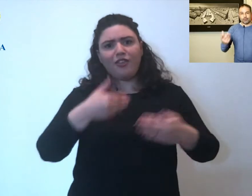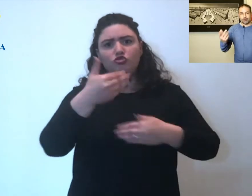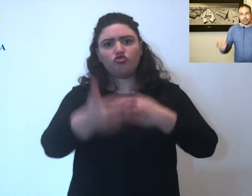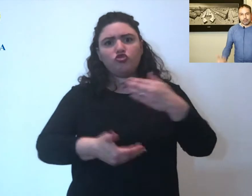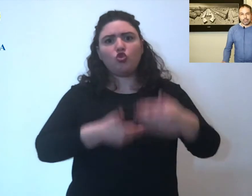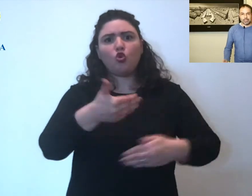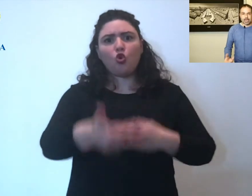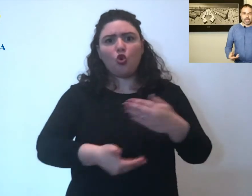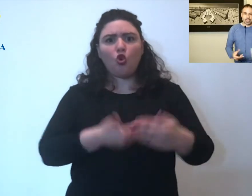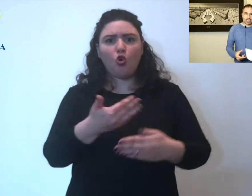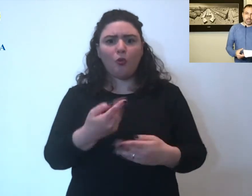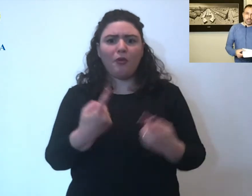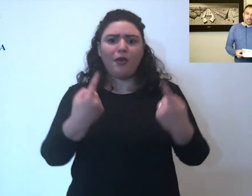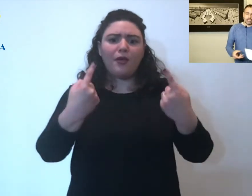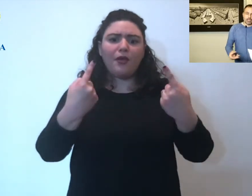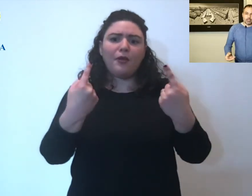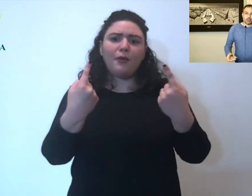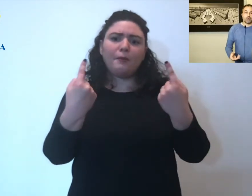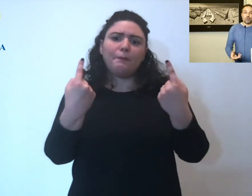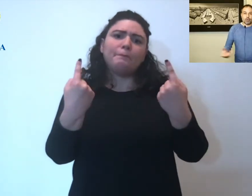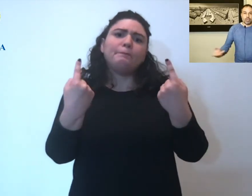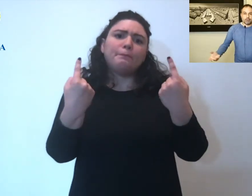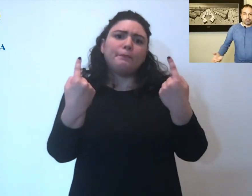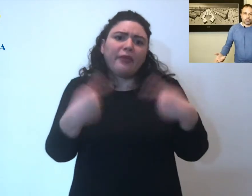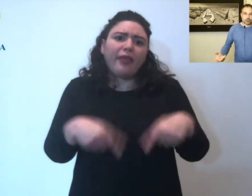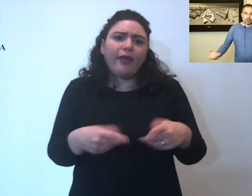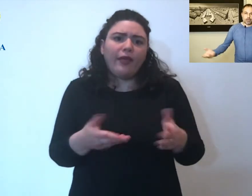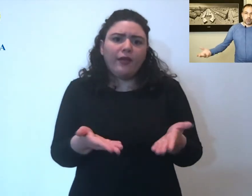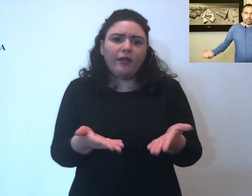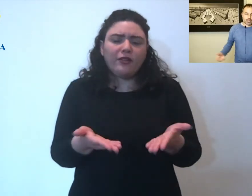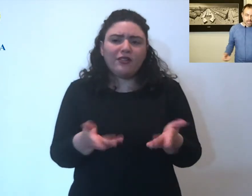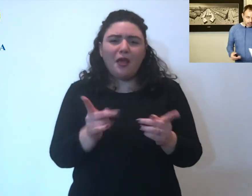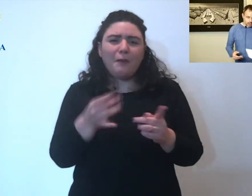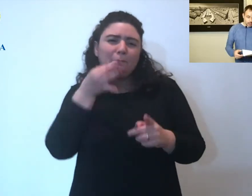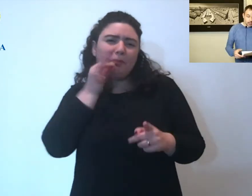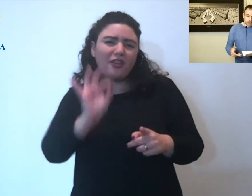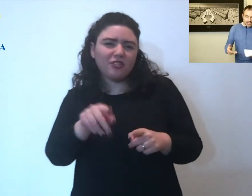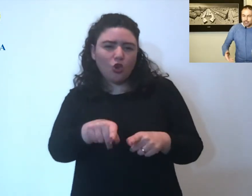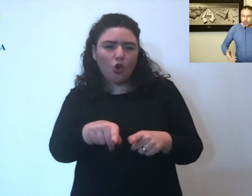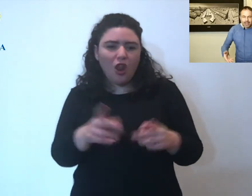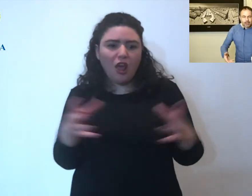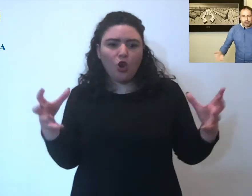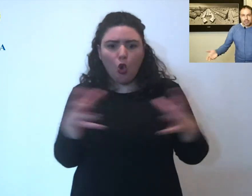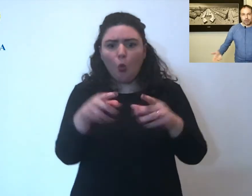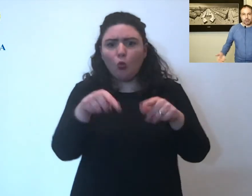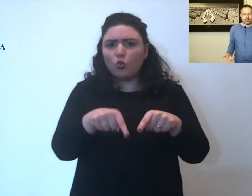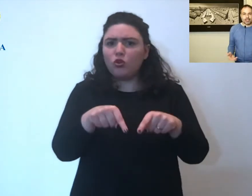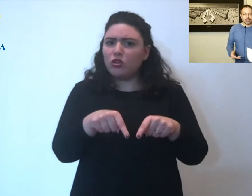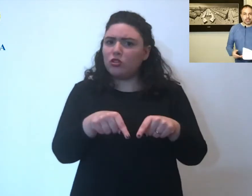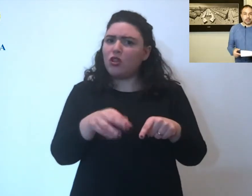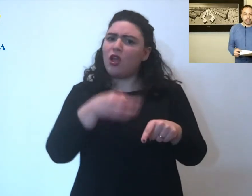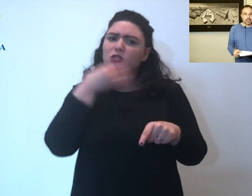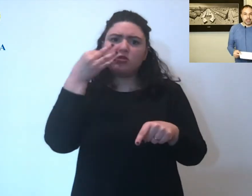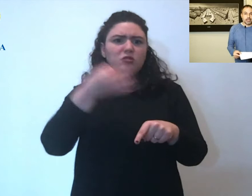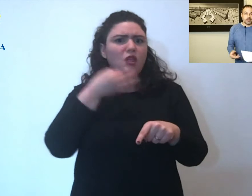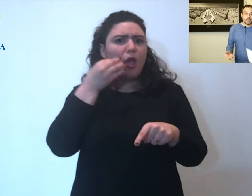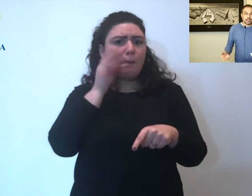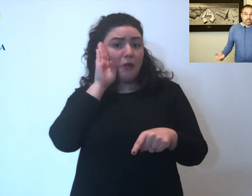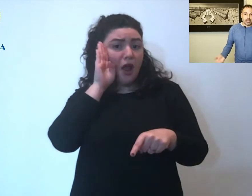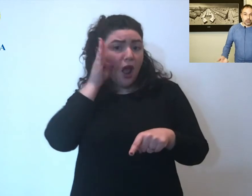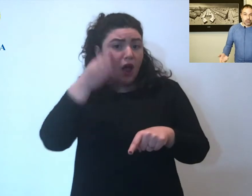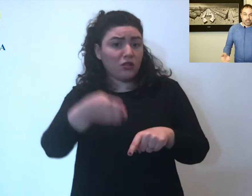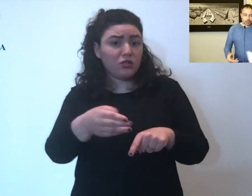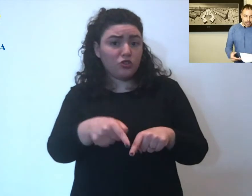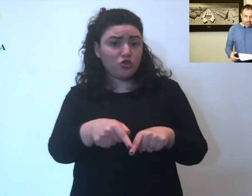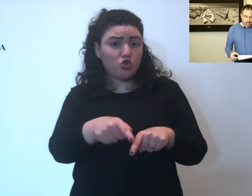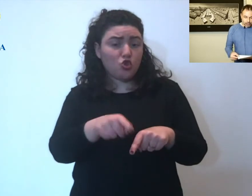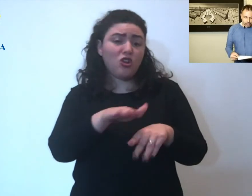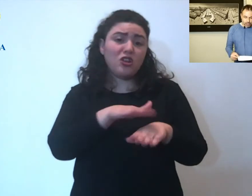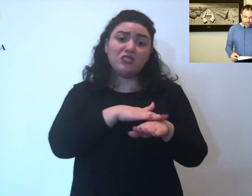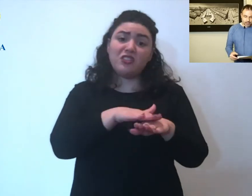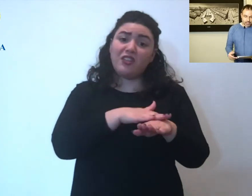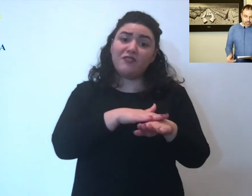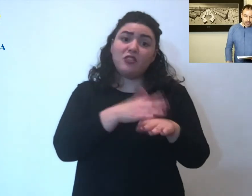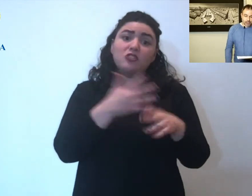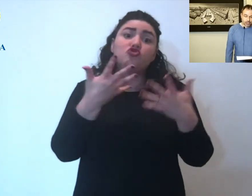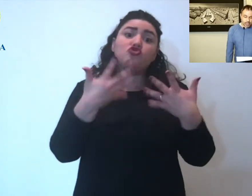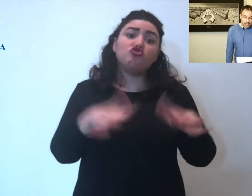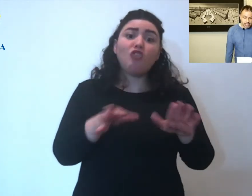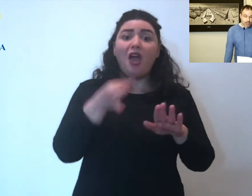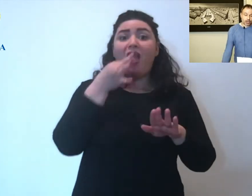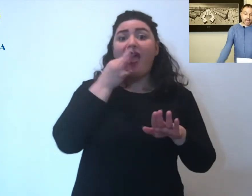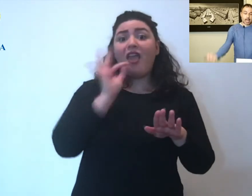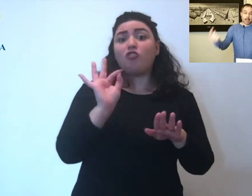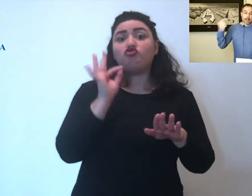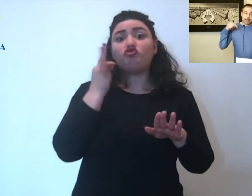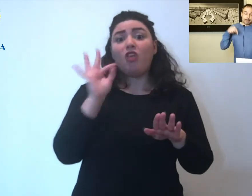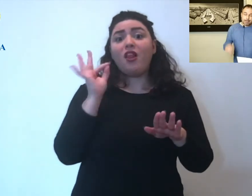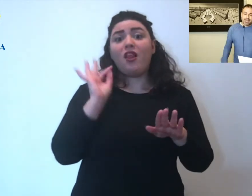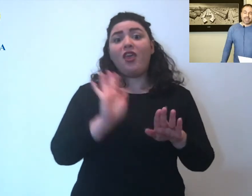elemento fondamentale su cui insomma questa in particolare questa comunità sempre investito stiamo parlando di servizi di